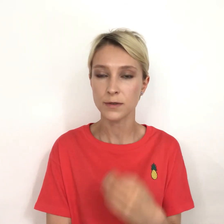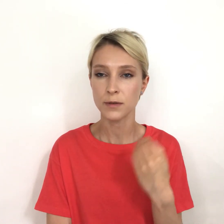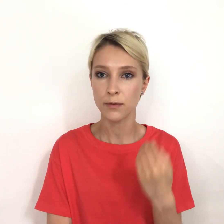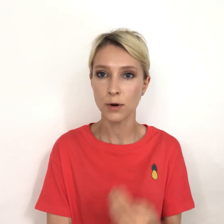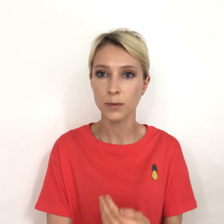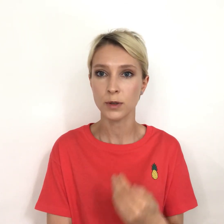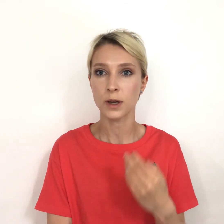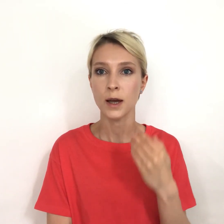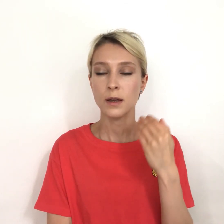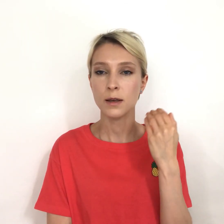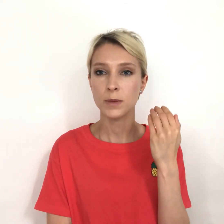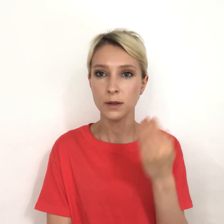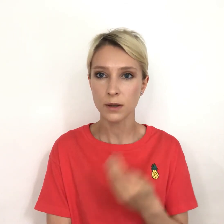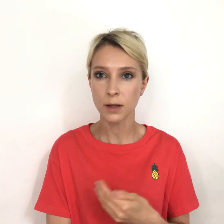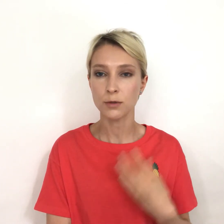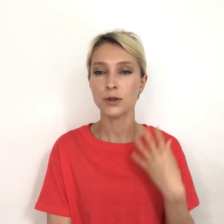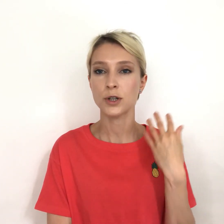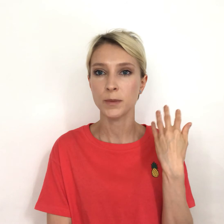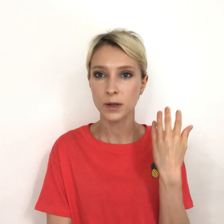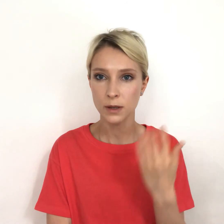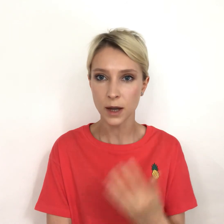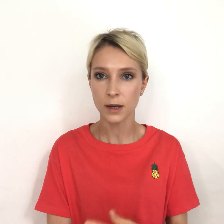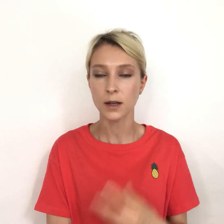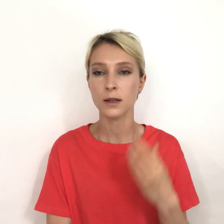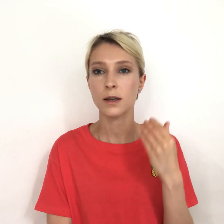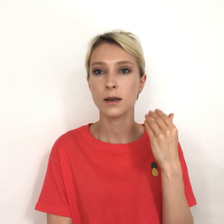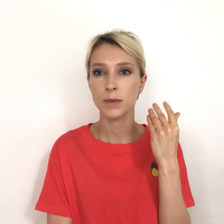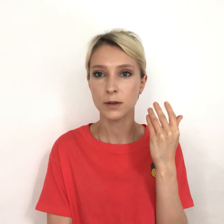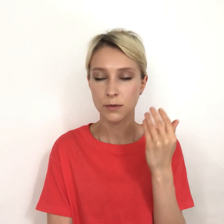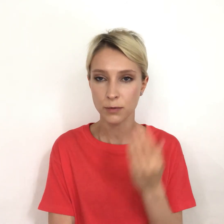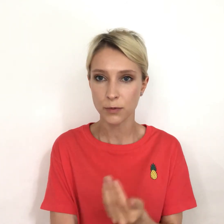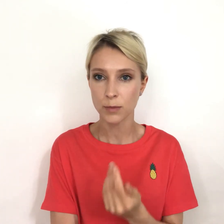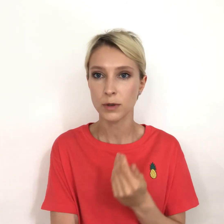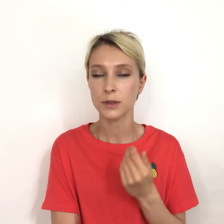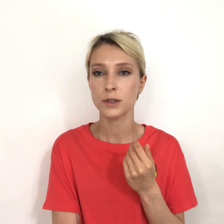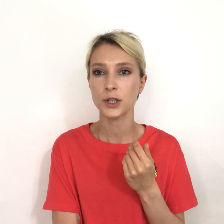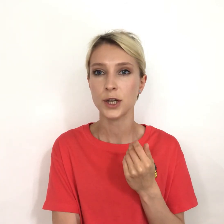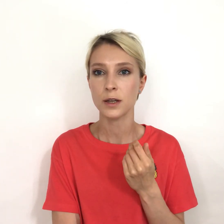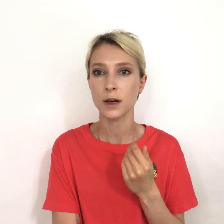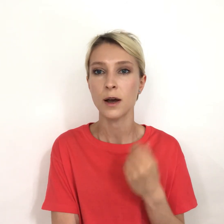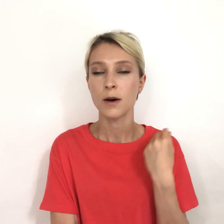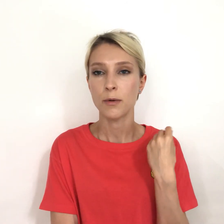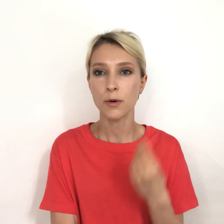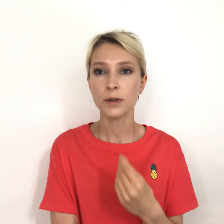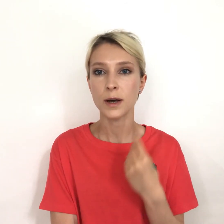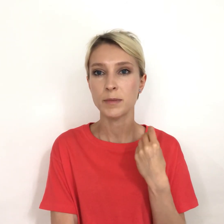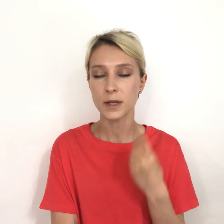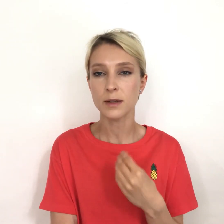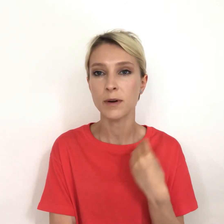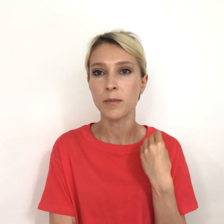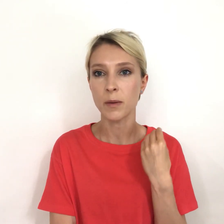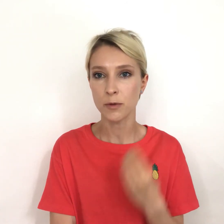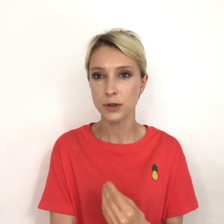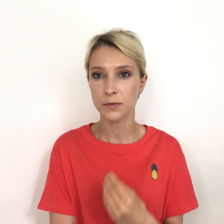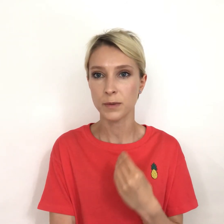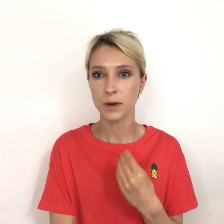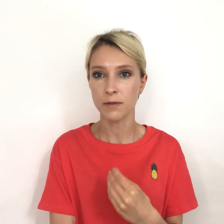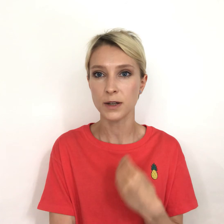все формулы и метод ладошек, и метод тарелки, и метод вот формулы насыщения, он обязательно вам поможет формировать